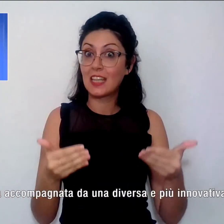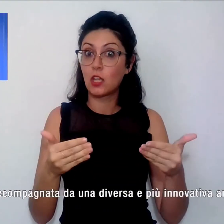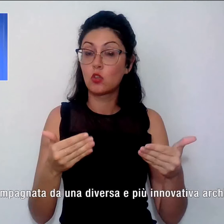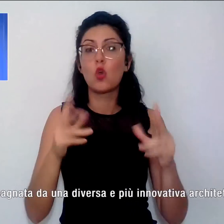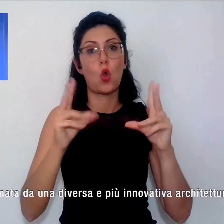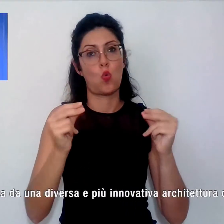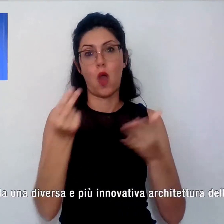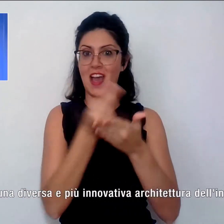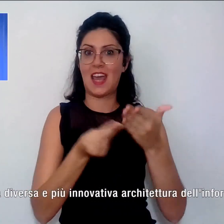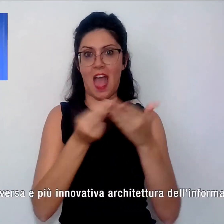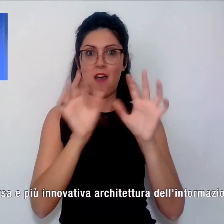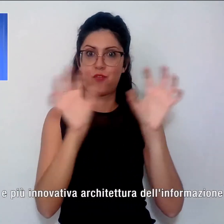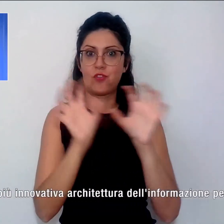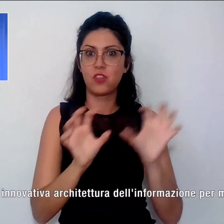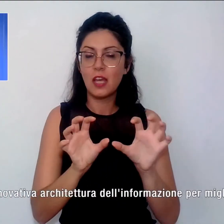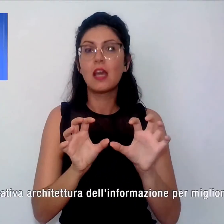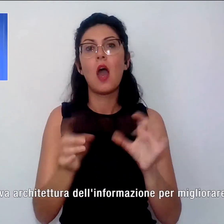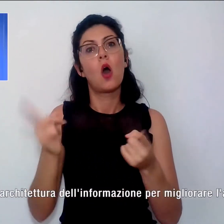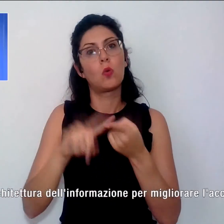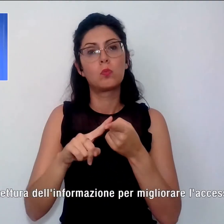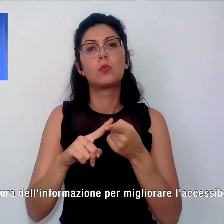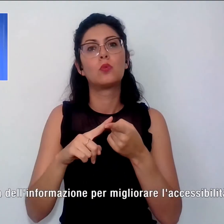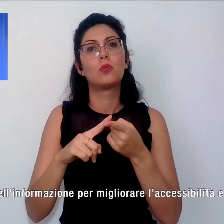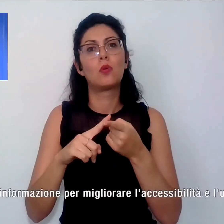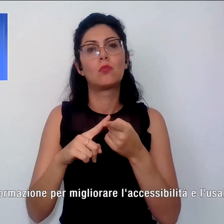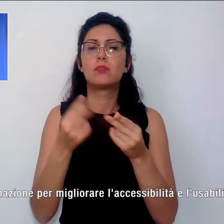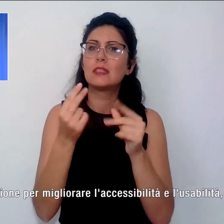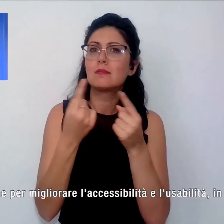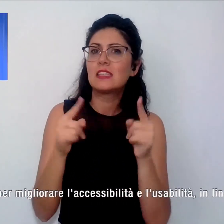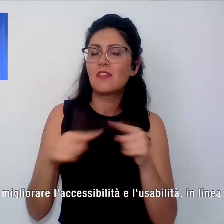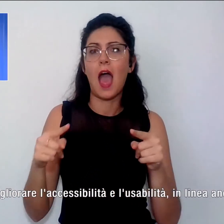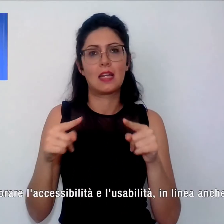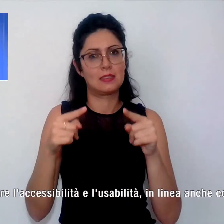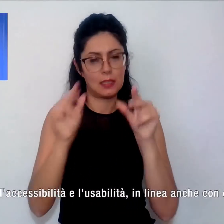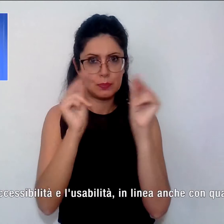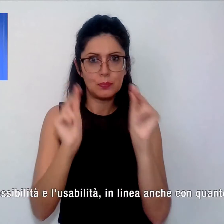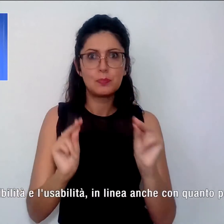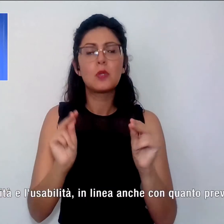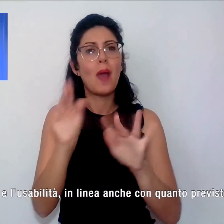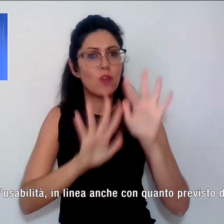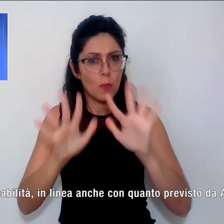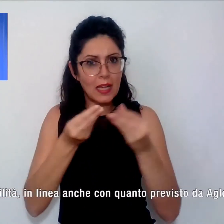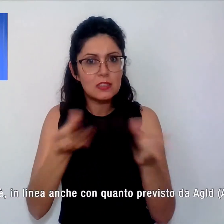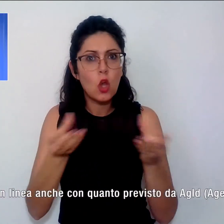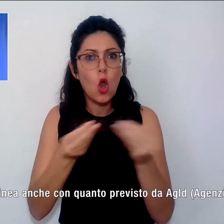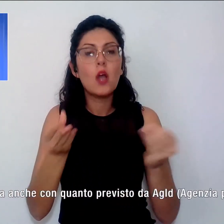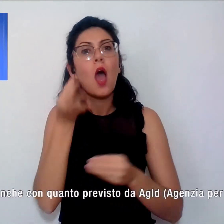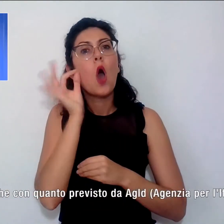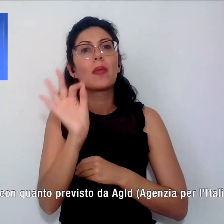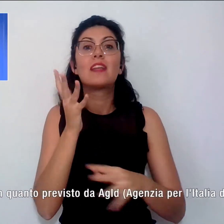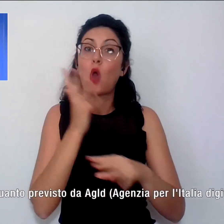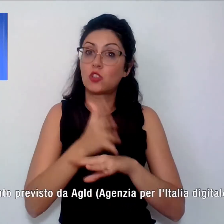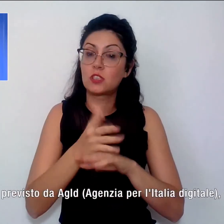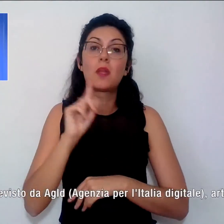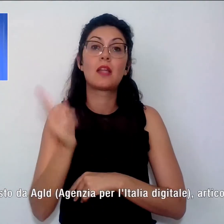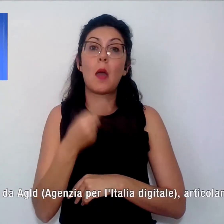grafica, accompagnata da una diversa e più innovativa architettura dell'informazione, per migliorare l'accessibilità e